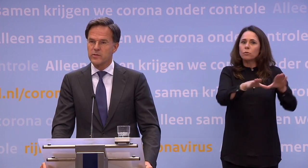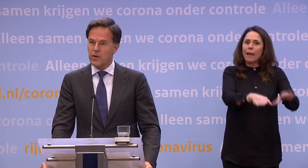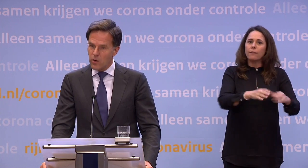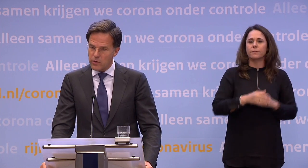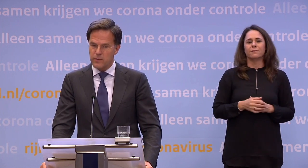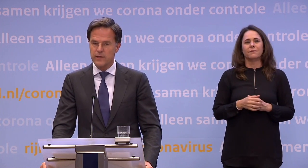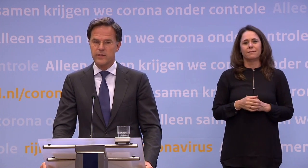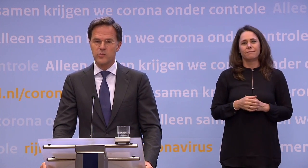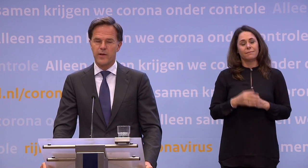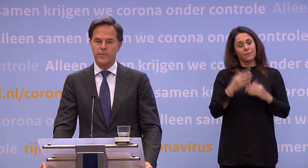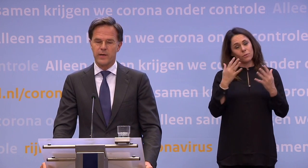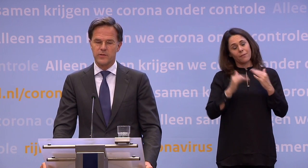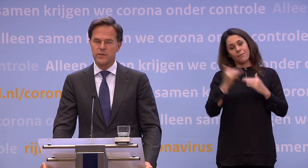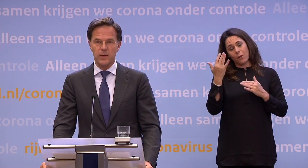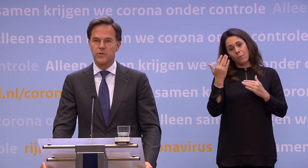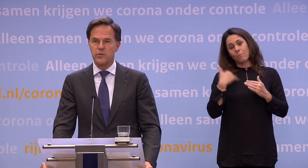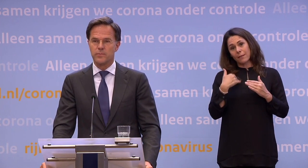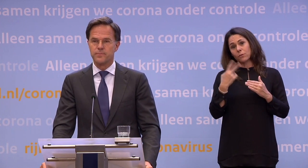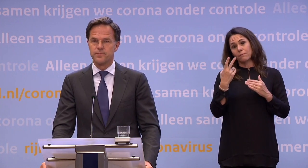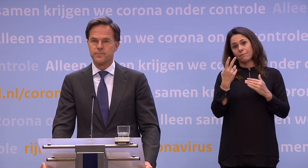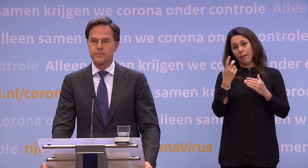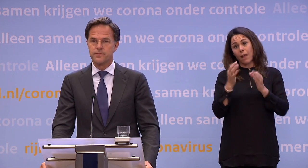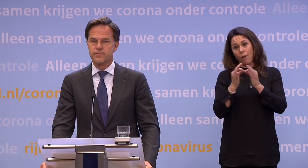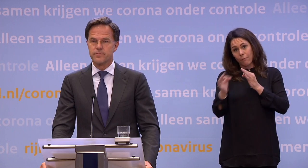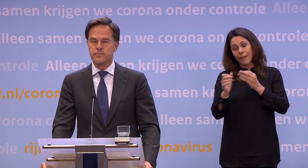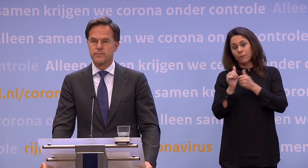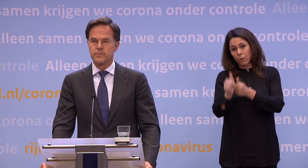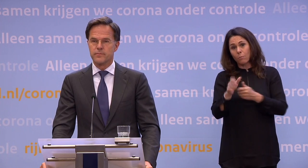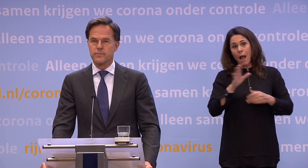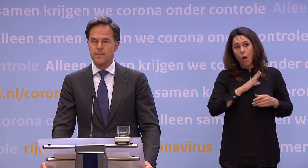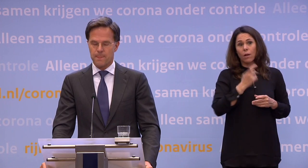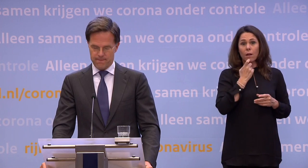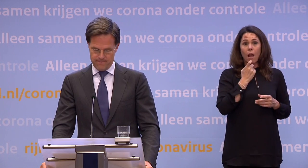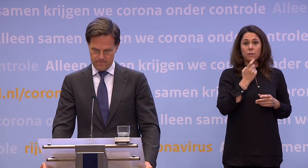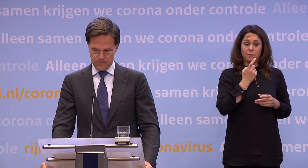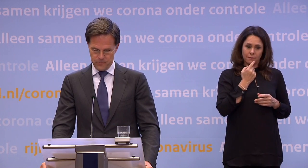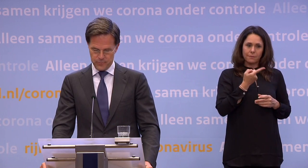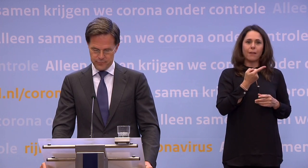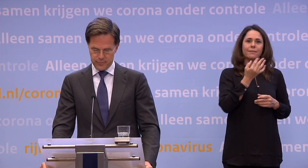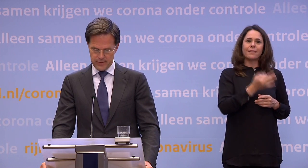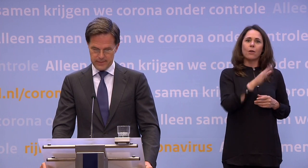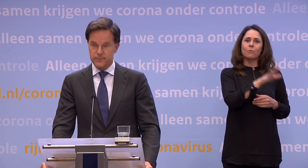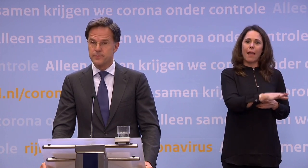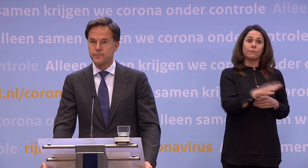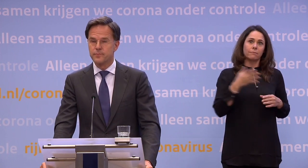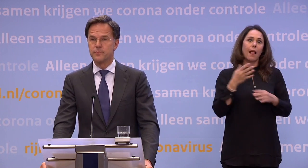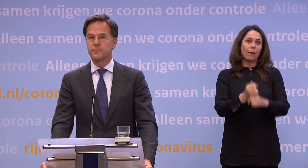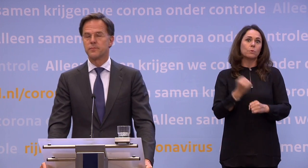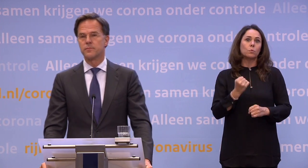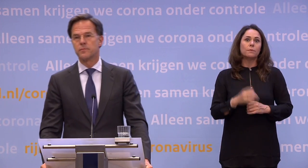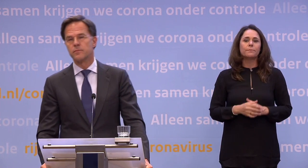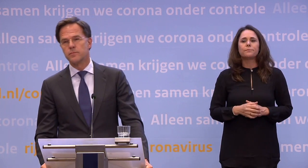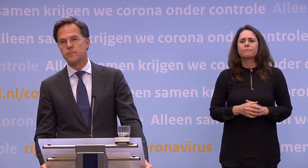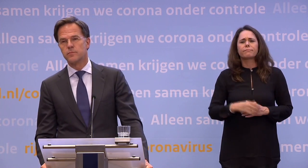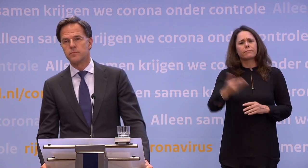anderhalve meter... ...maar ook aan het thuisblijven bij klachten, dan helpt dat enorm. Oké, en dan had ik nog een vraagje over de festivals. Dus vanaf